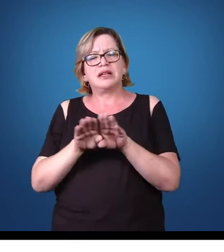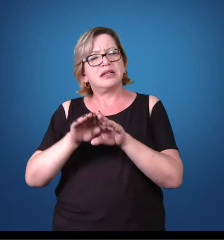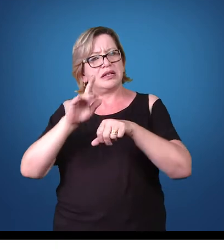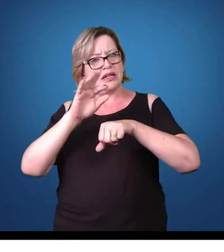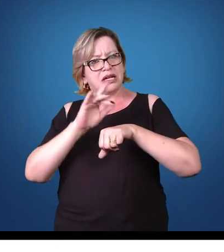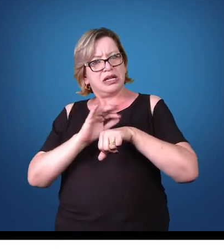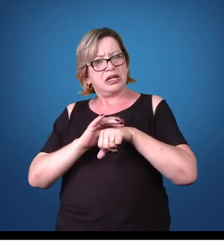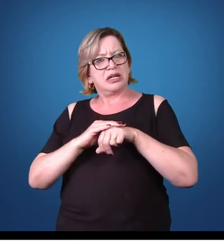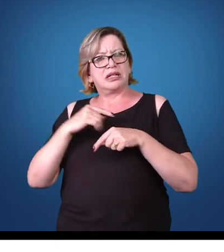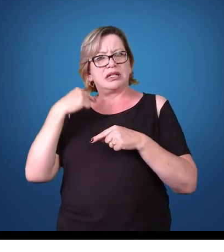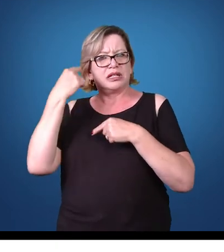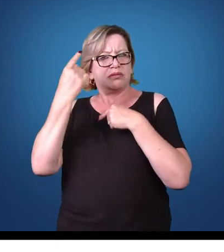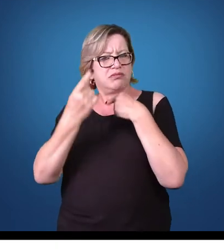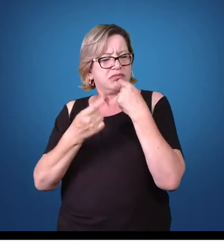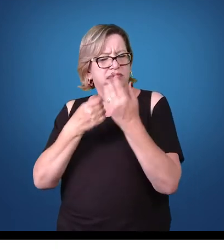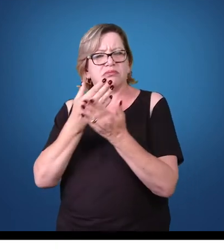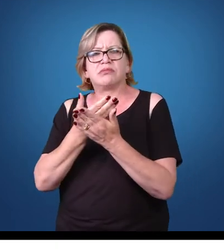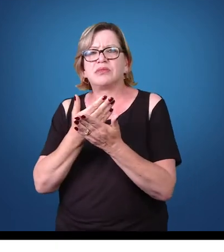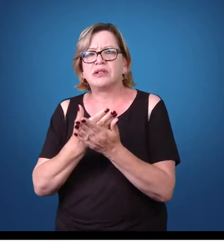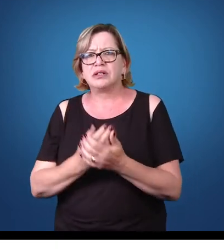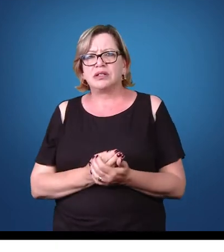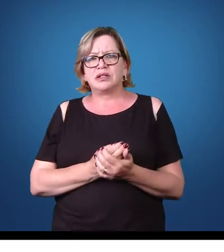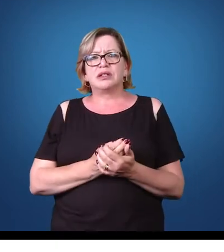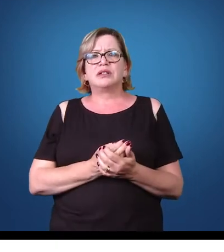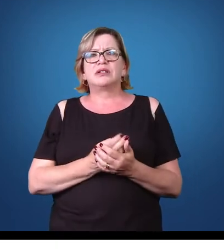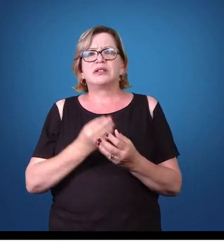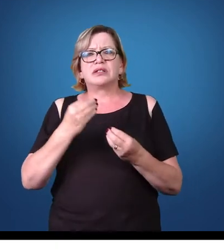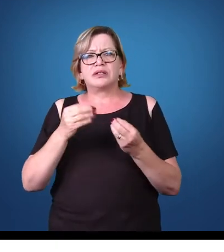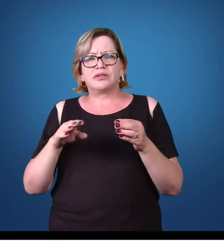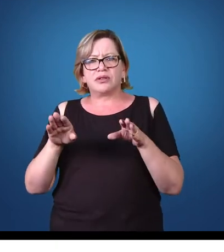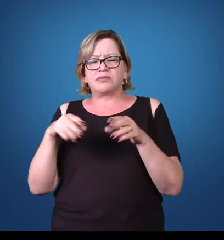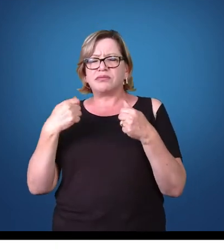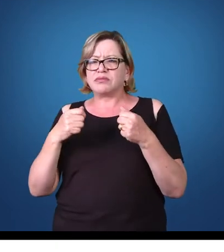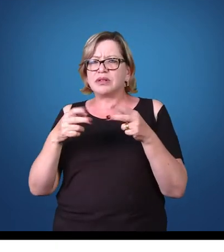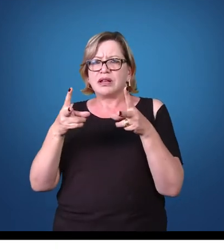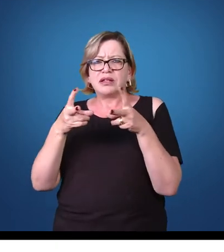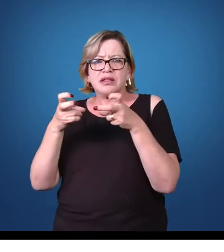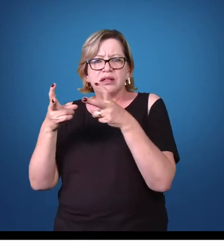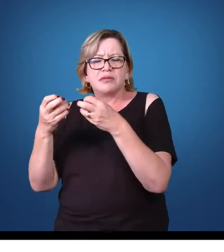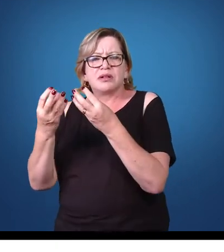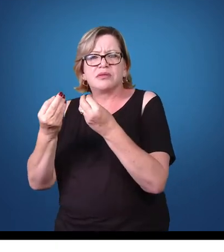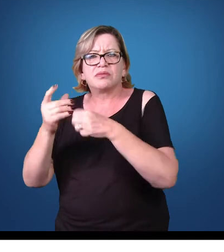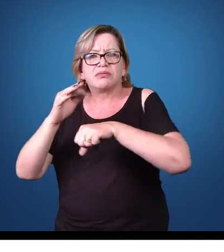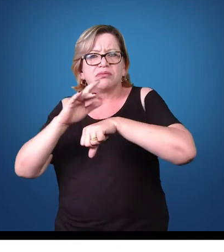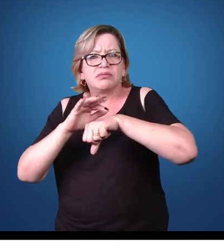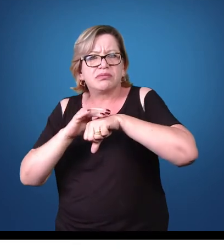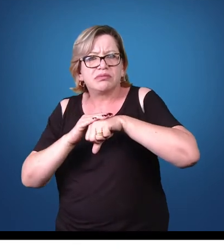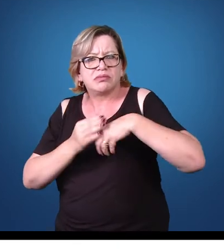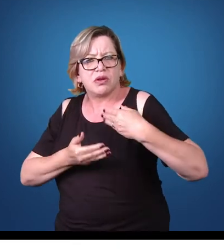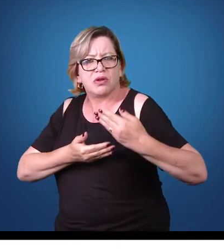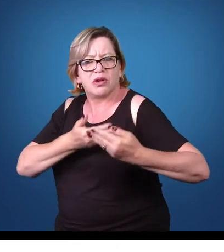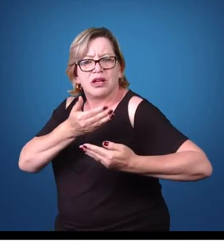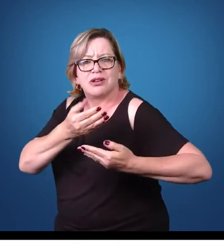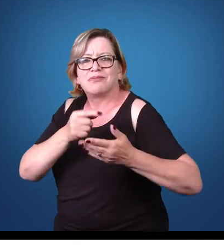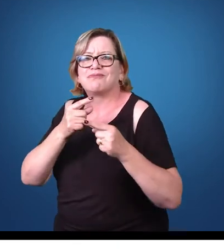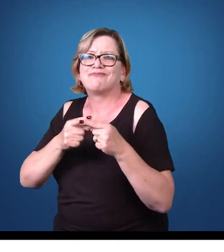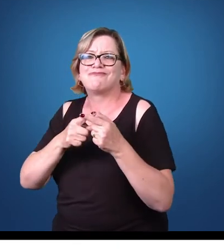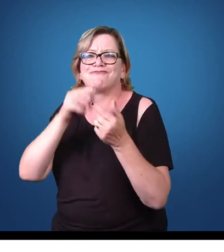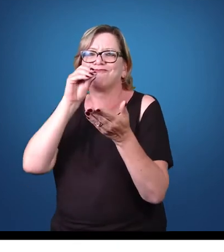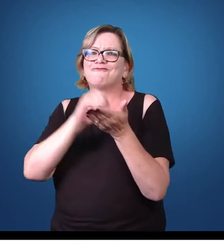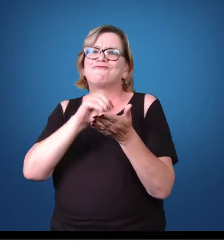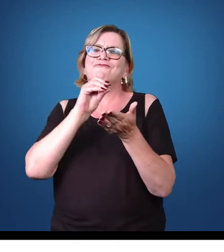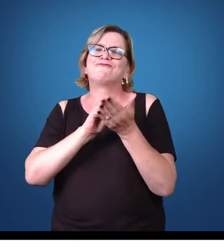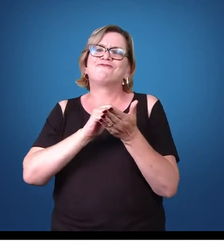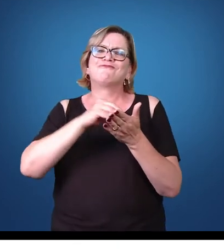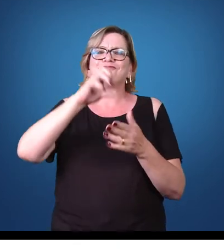nós vamos abordar, vamos perceber que muitas dessas doenças estão relacionadas com falta de saneamento, muitas